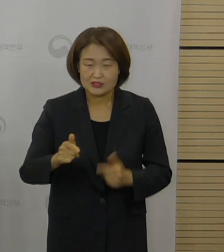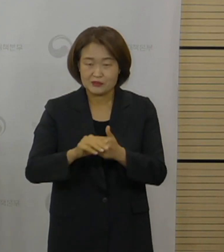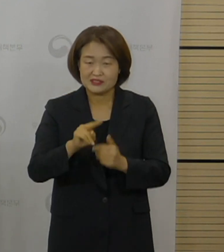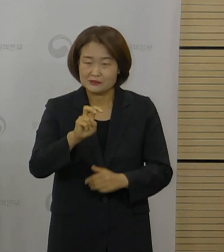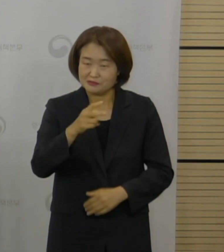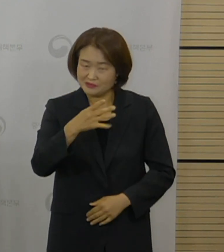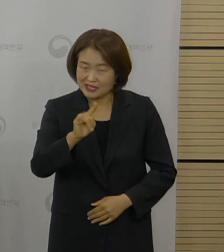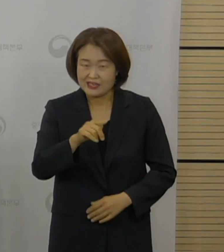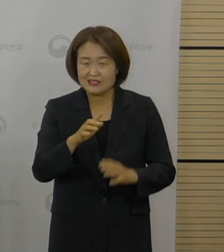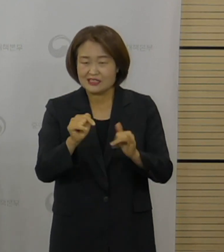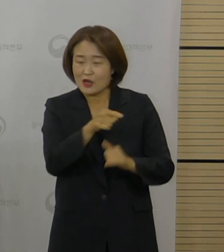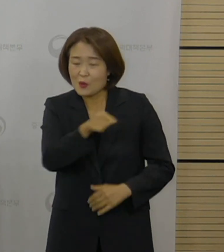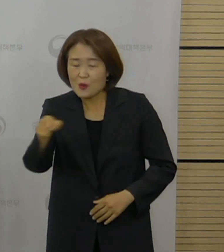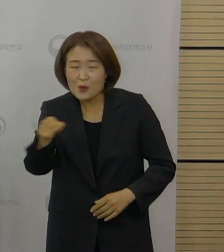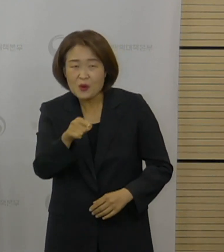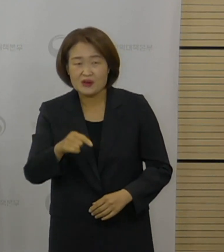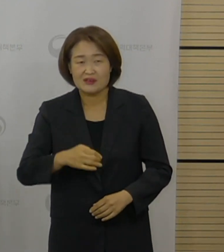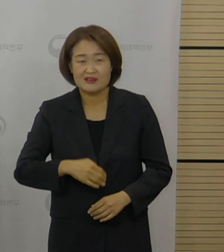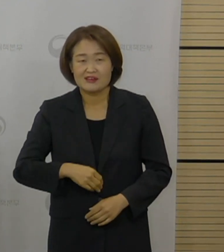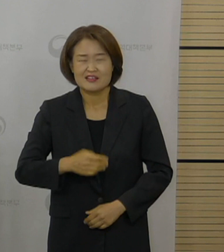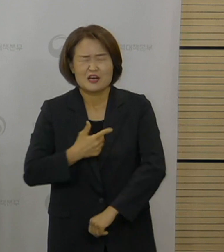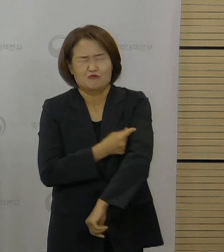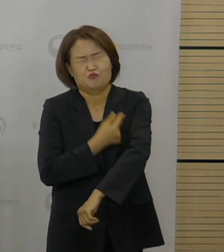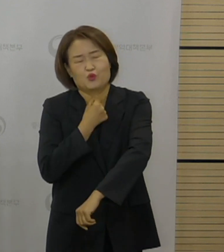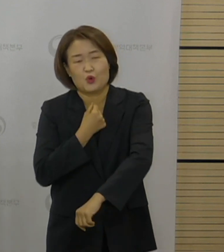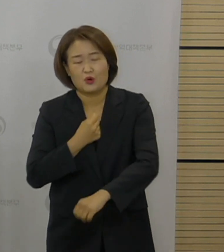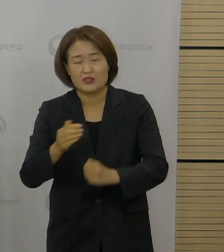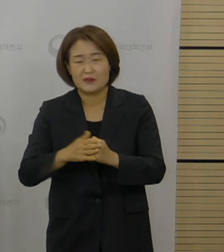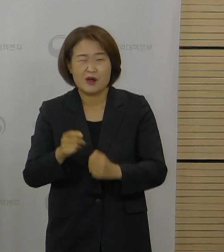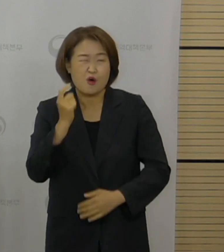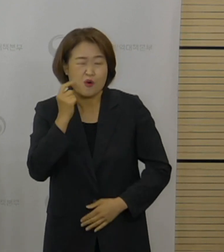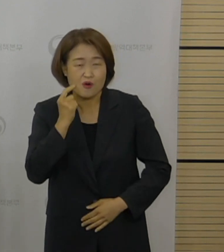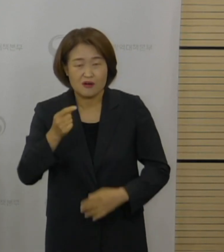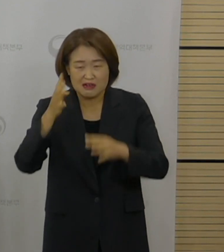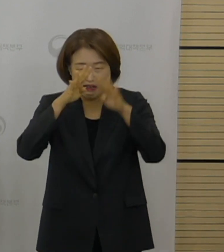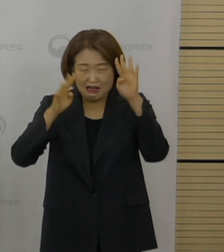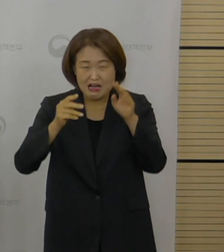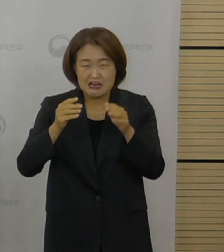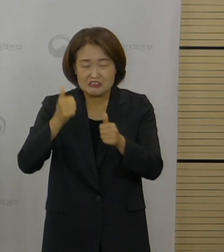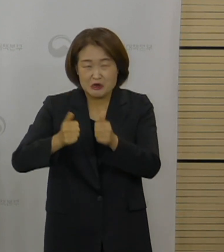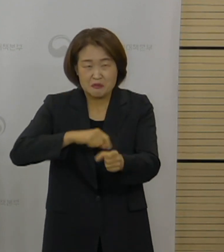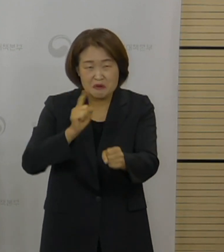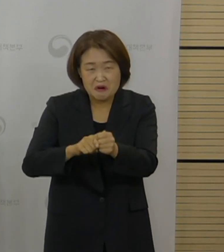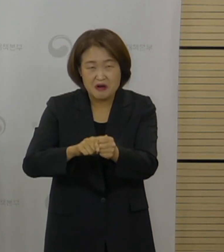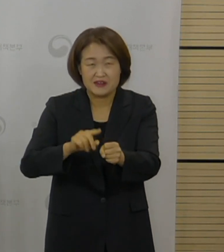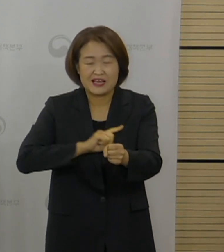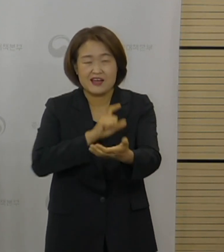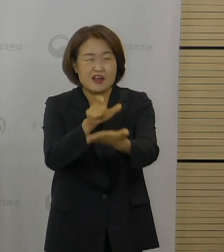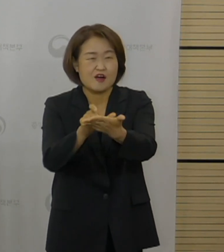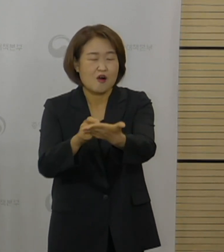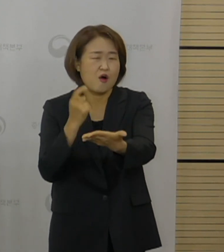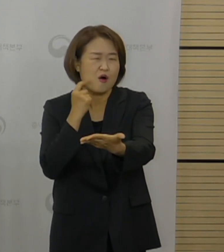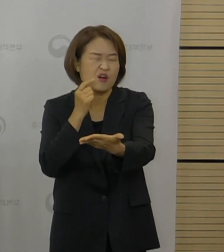것으로 보인다라고 설명하면서 9월 모의고사 응시생 접종 기간과